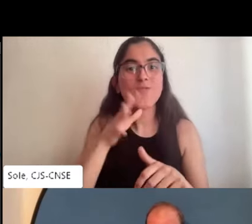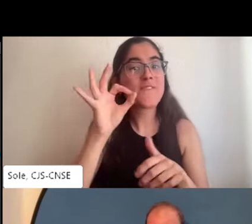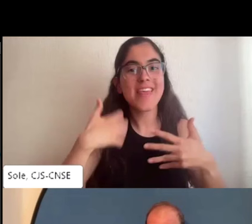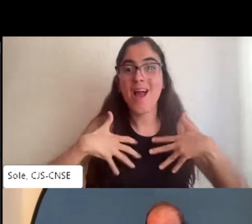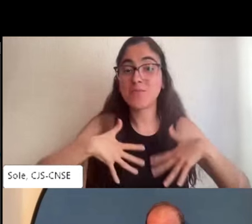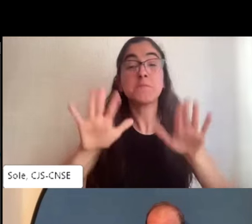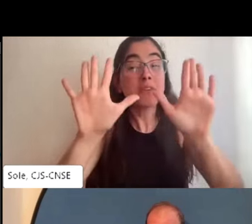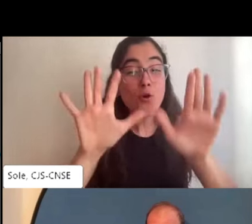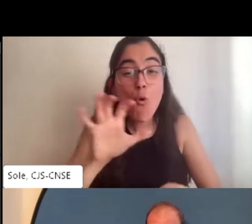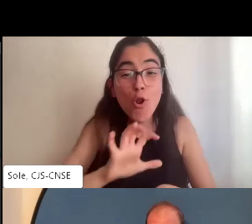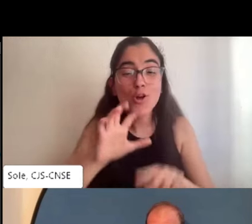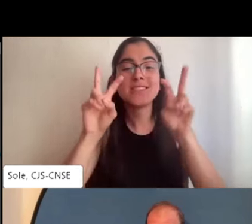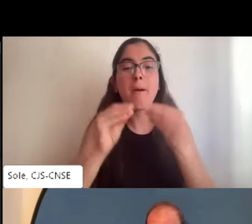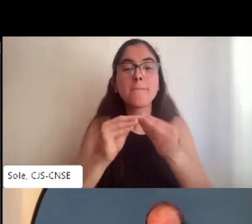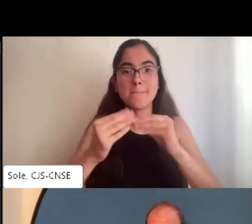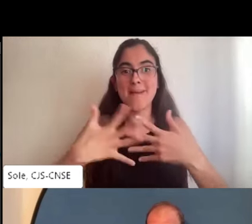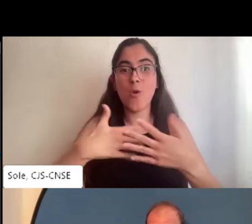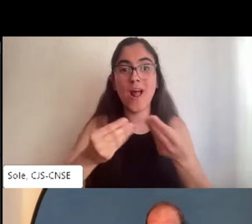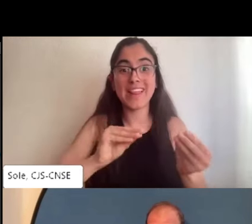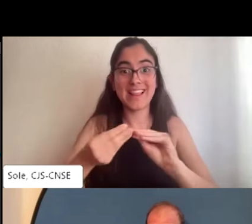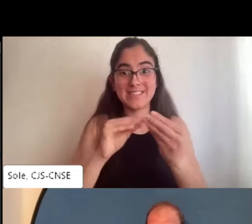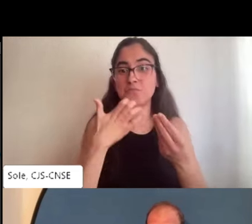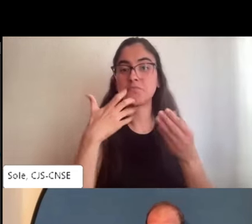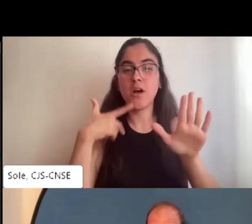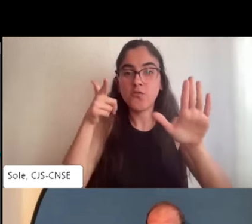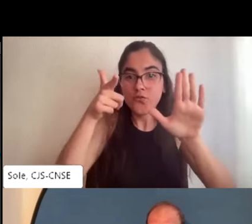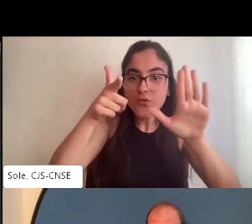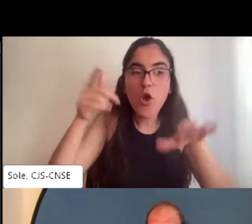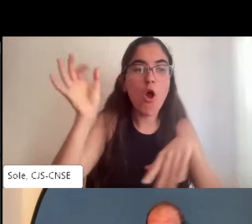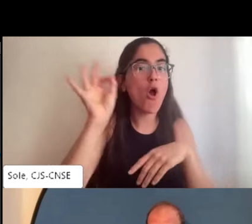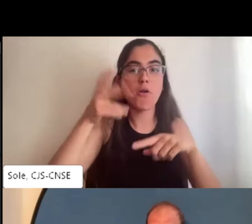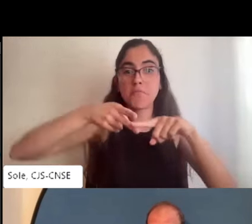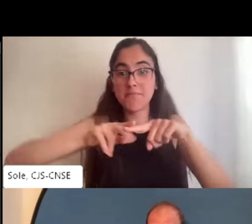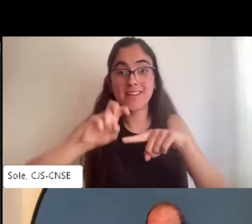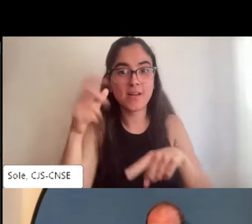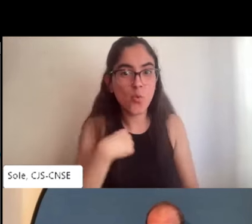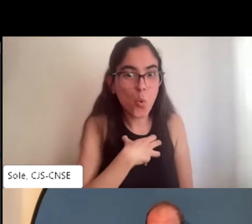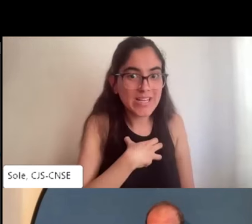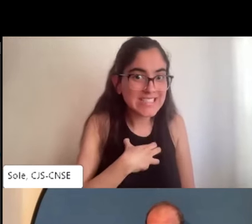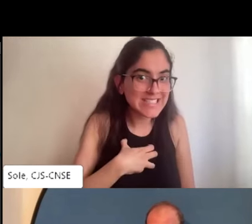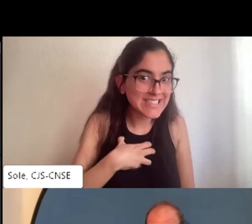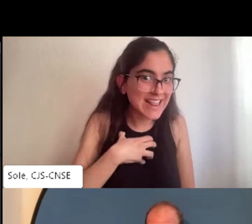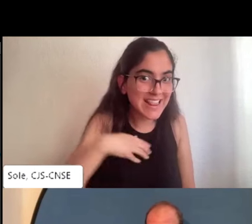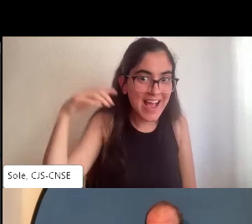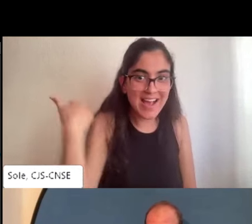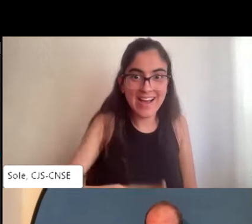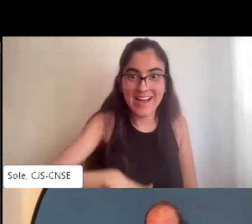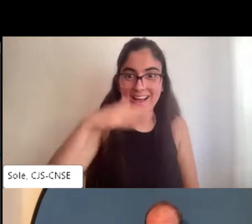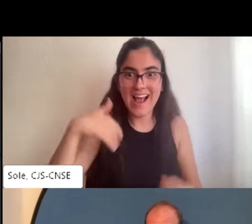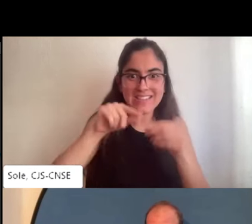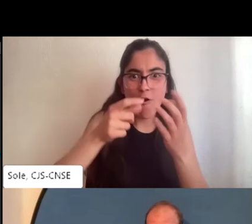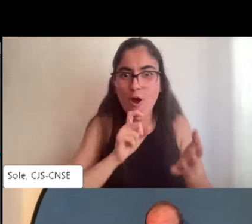desde la tecnología y de manera muy inmediata. Y, por ejemplo, a mi padre le cuesta mucho. Él